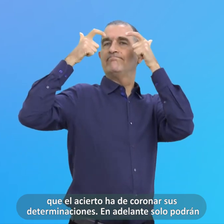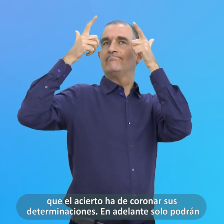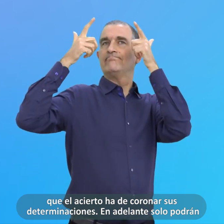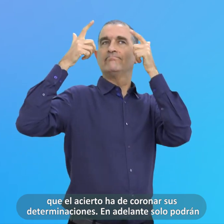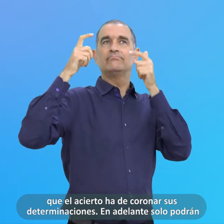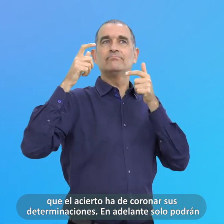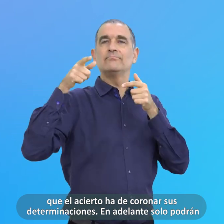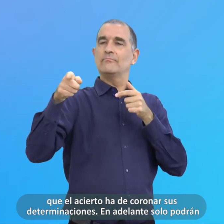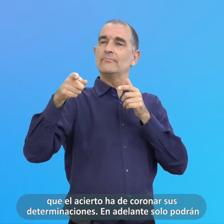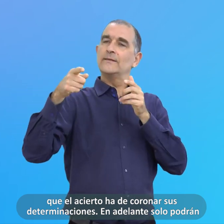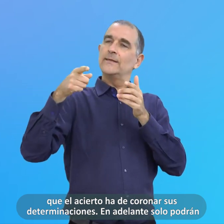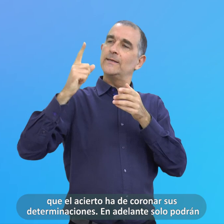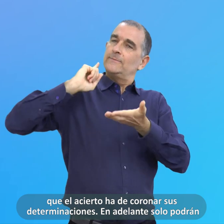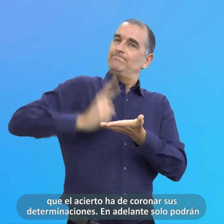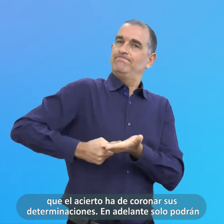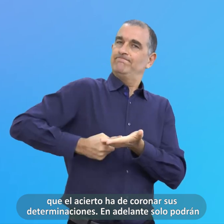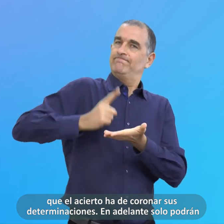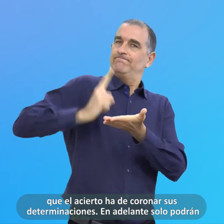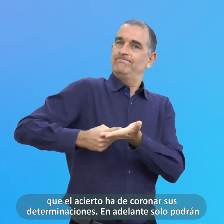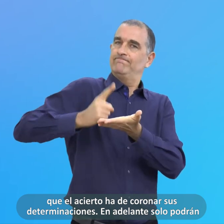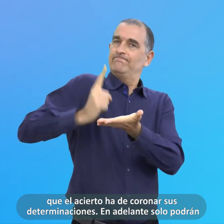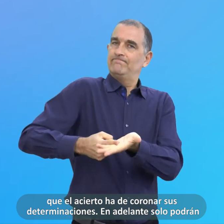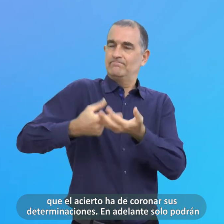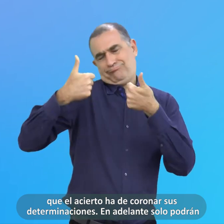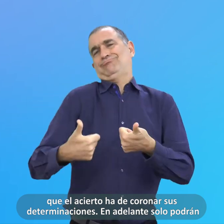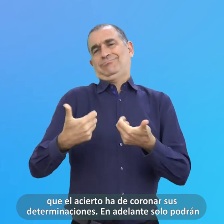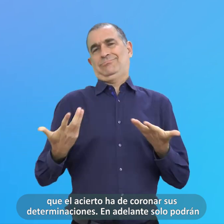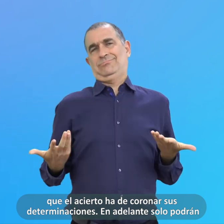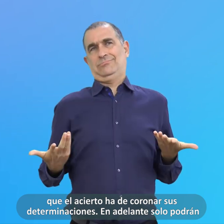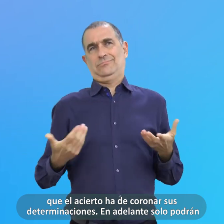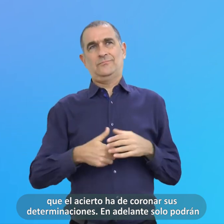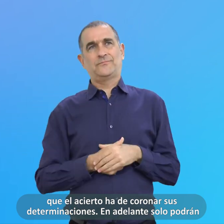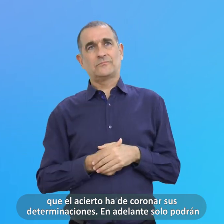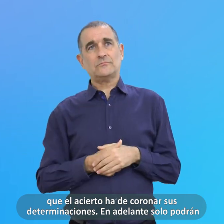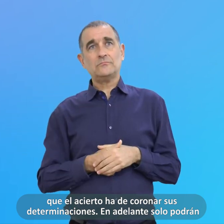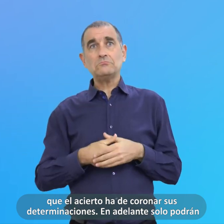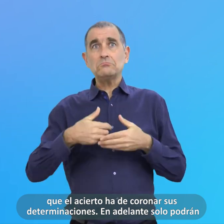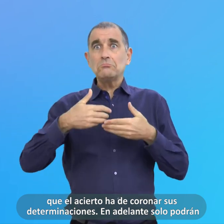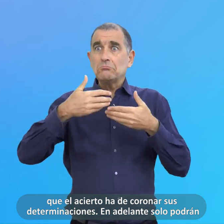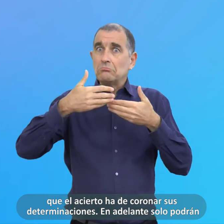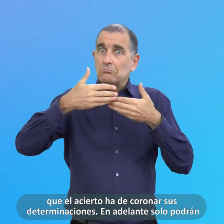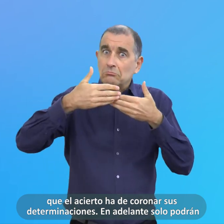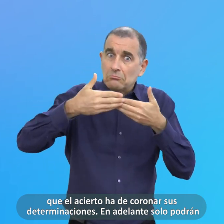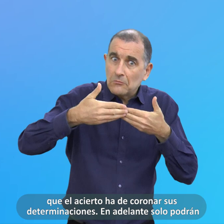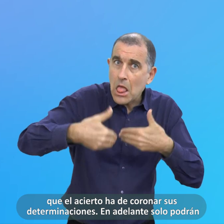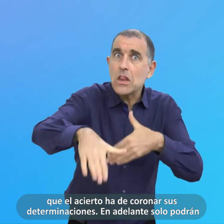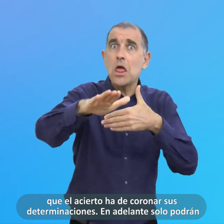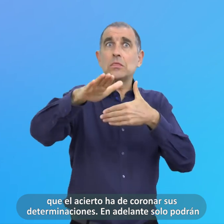En Adelante Solo Podrán Ser Maestros En La Futura